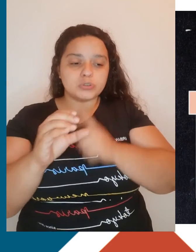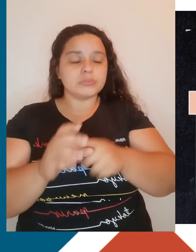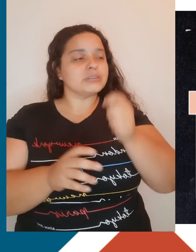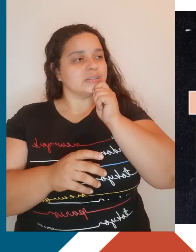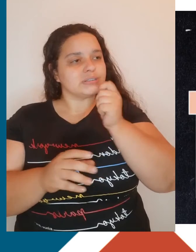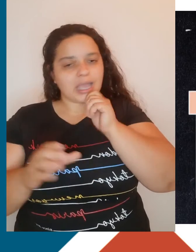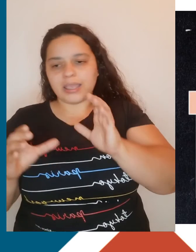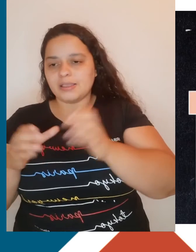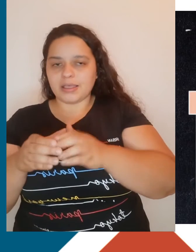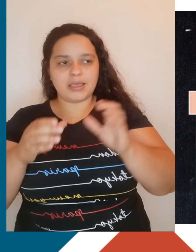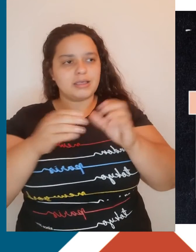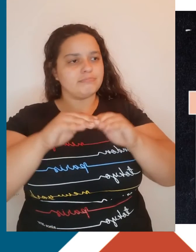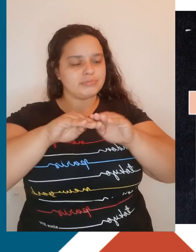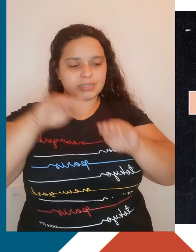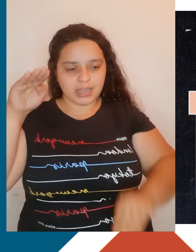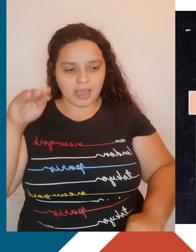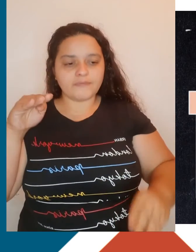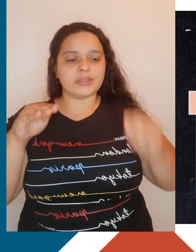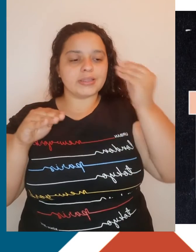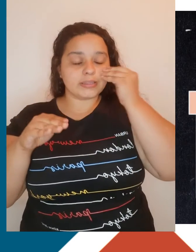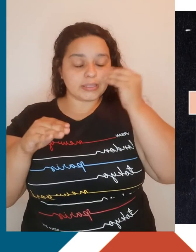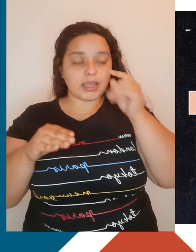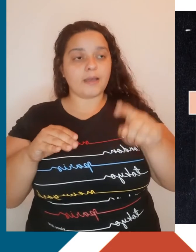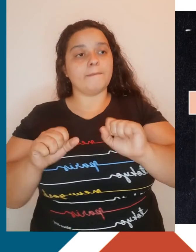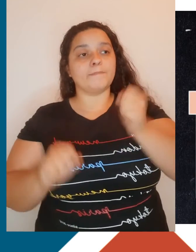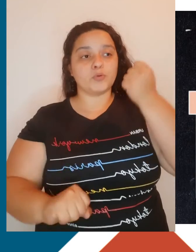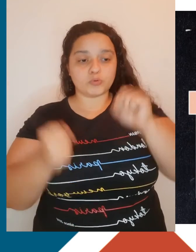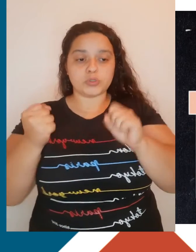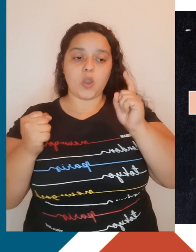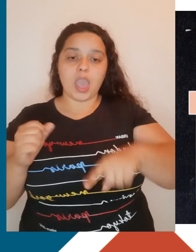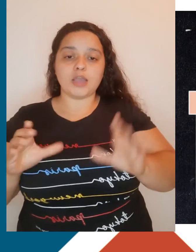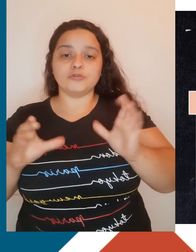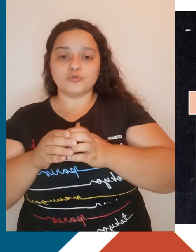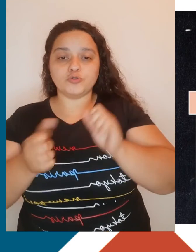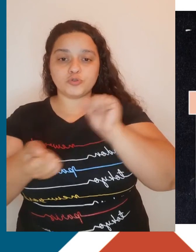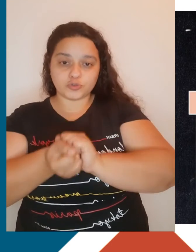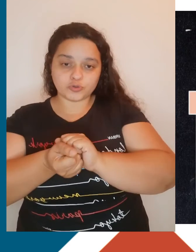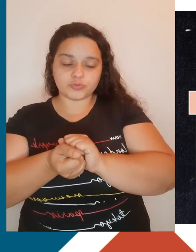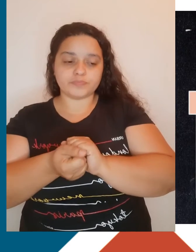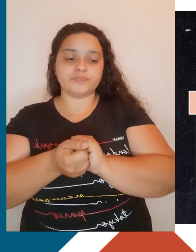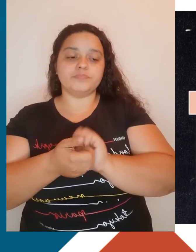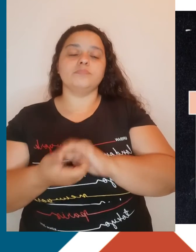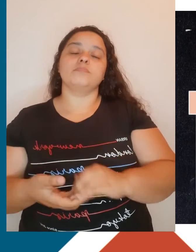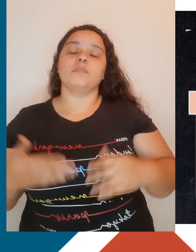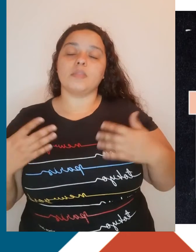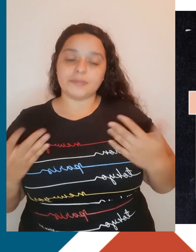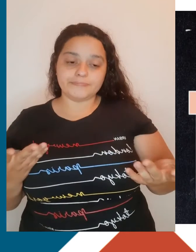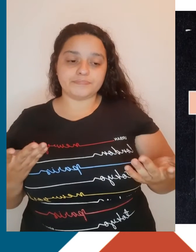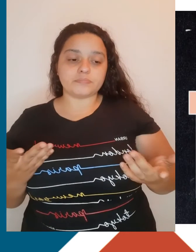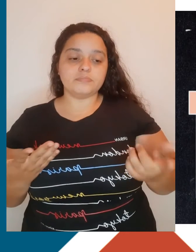onde a propriedade dos meios de produção seria coletiva. Em outras palavras, para conquistar